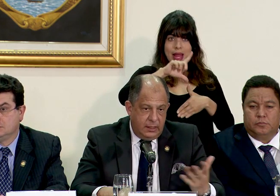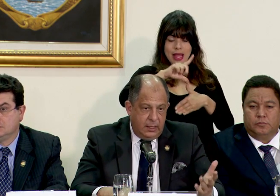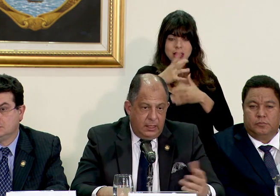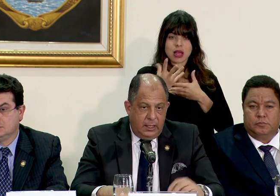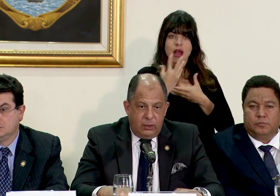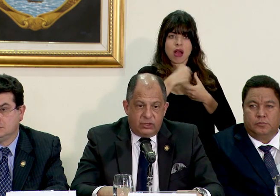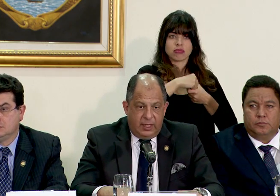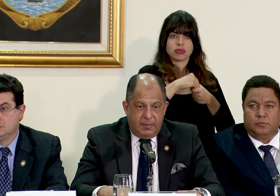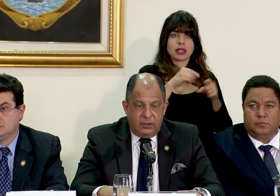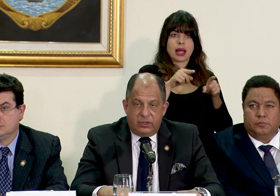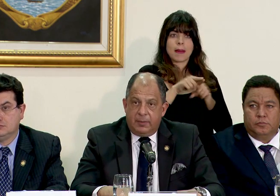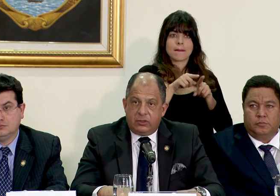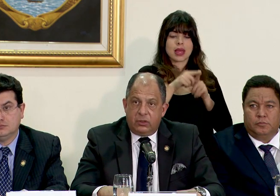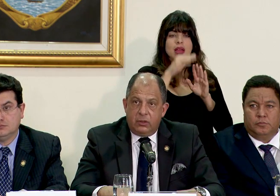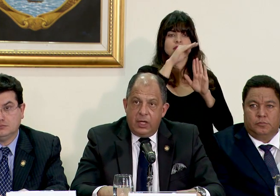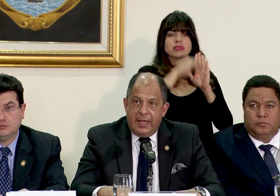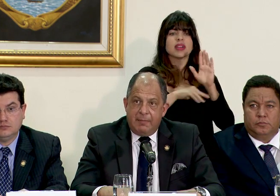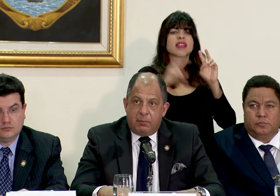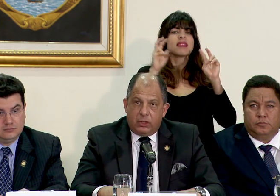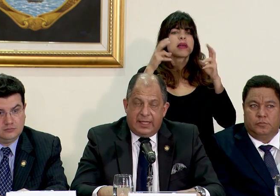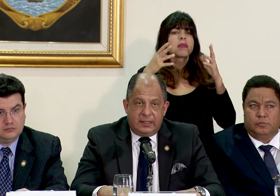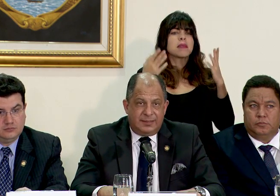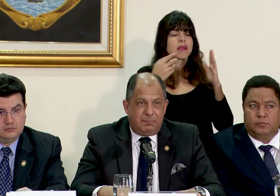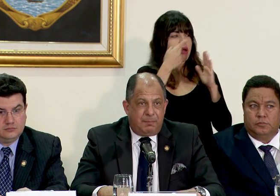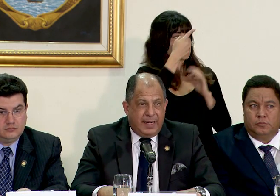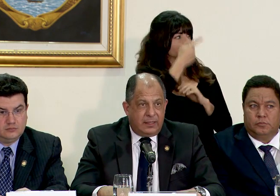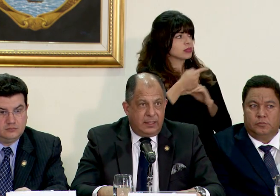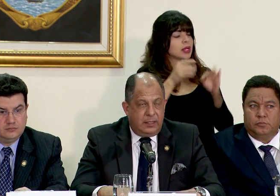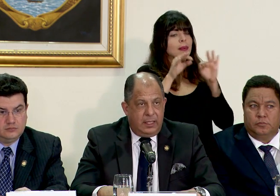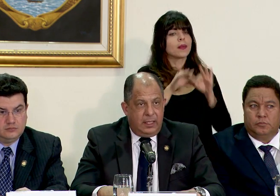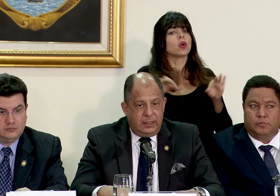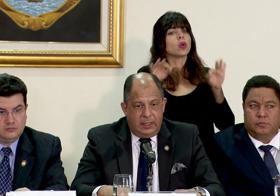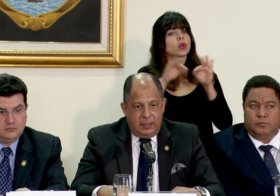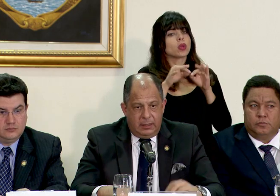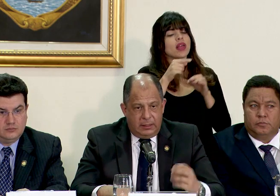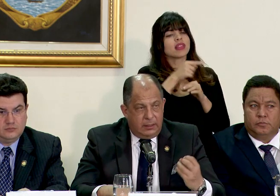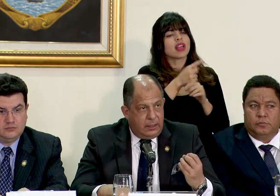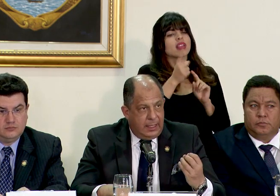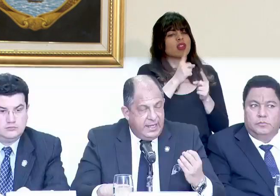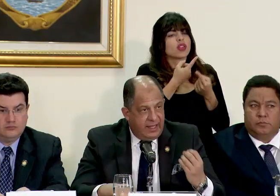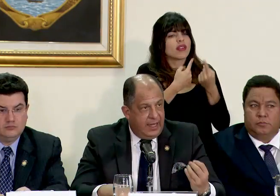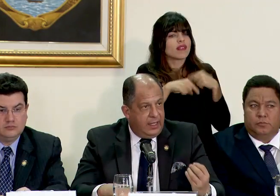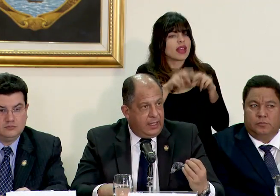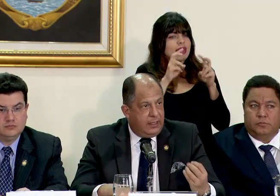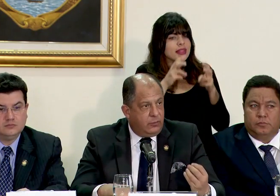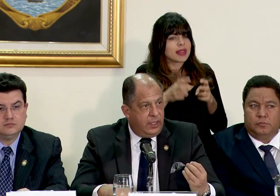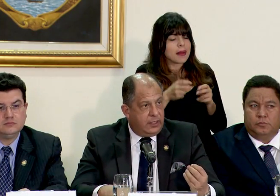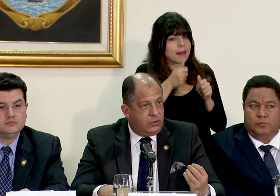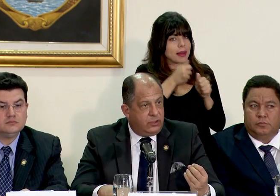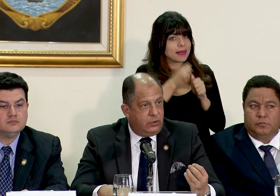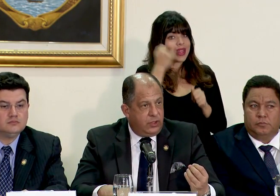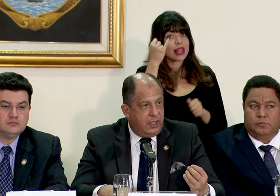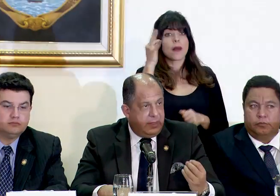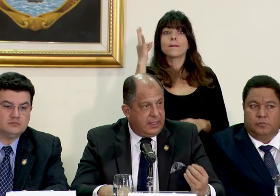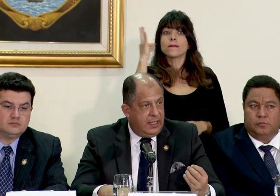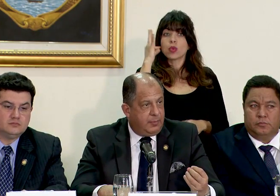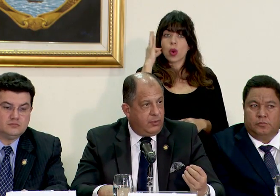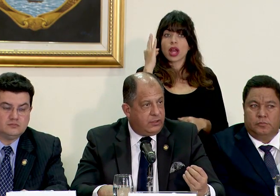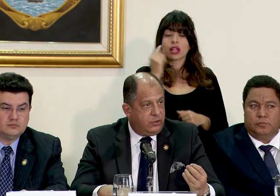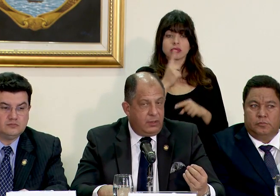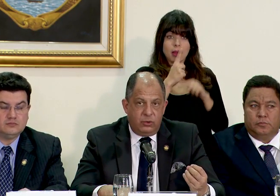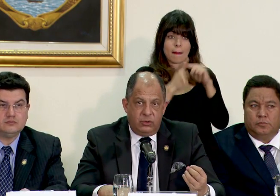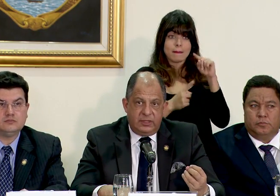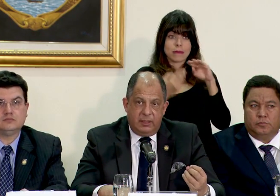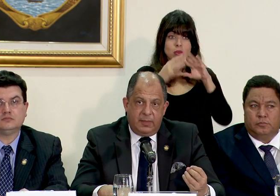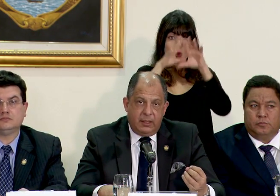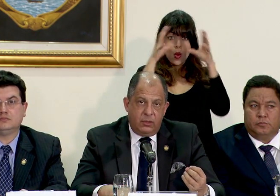ahí están los temas, los temas son importantes, parten de la idea de que las mujeres constituyen la mitad de la